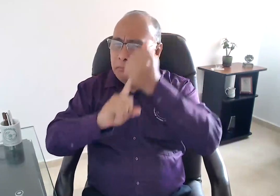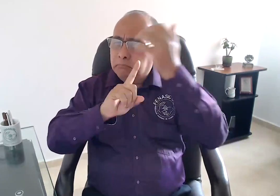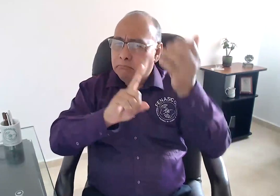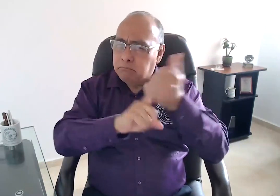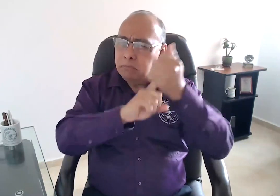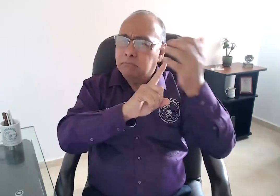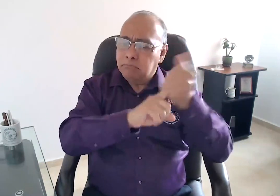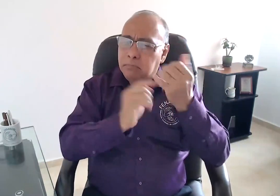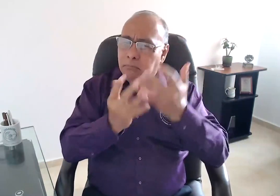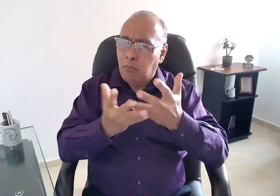sorda.